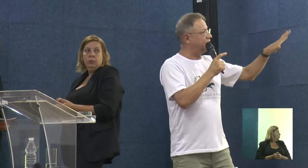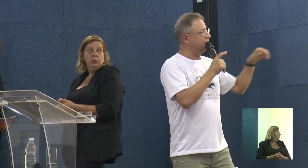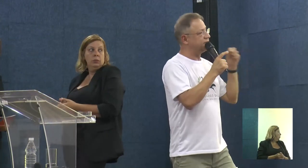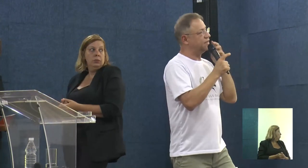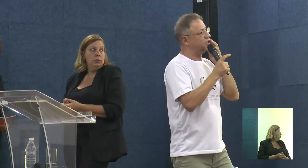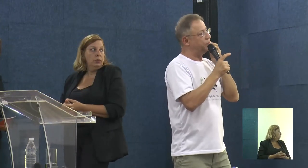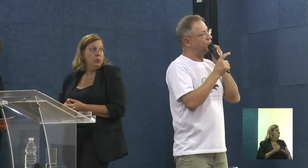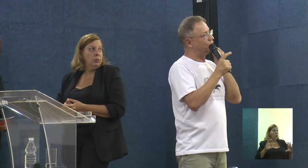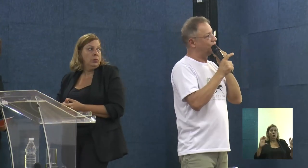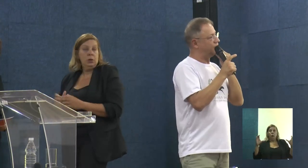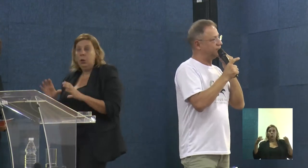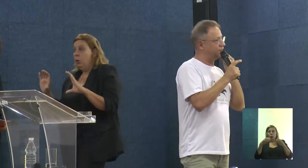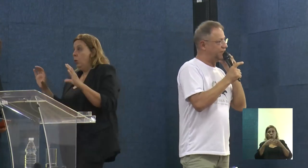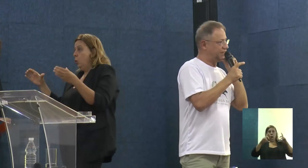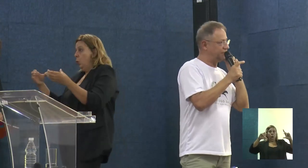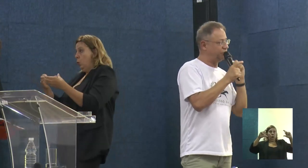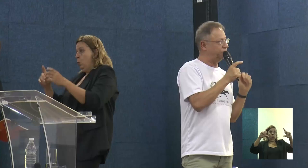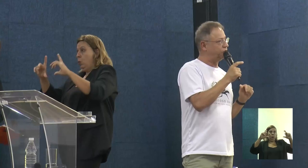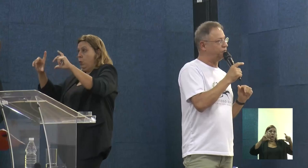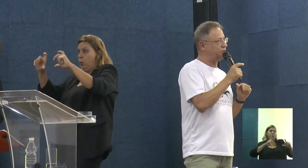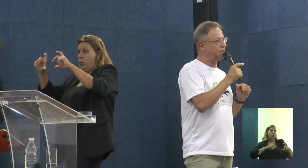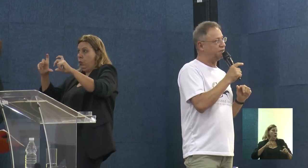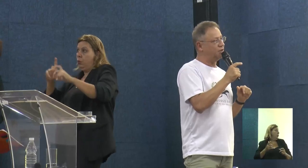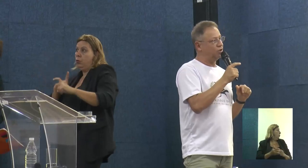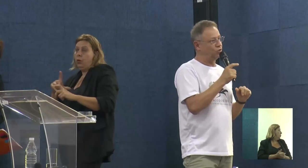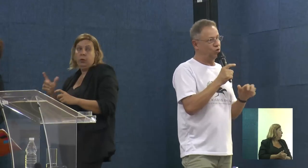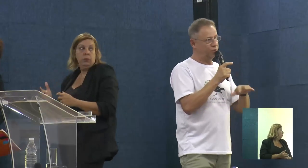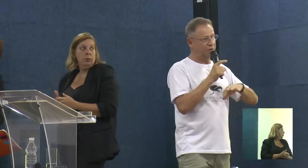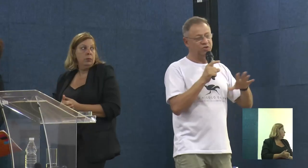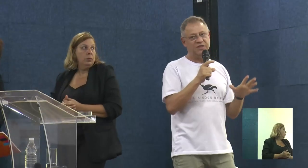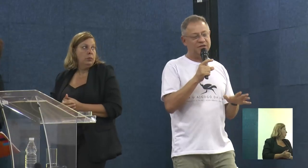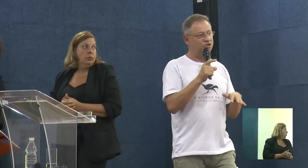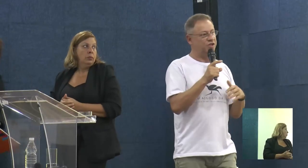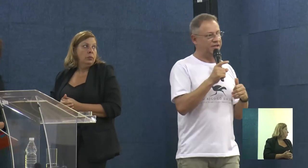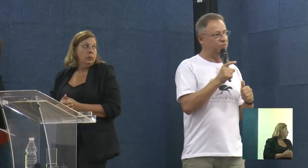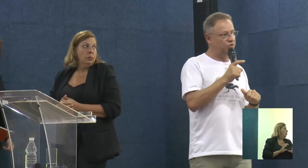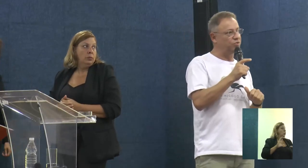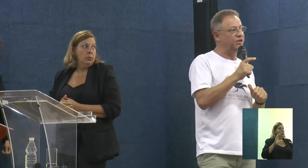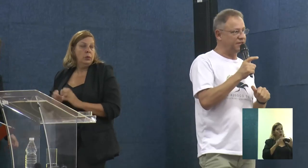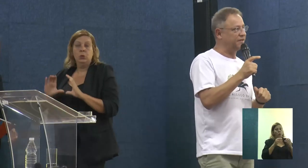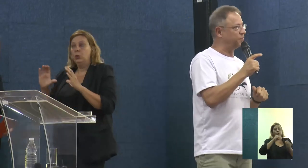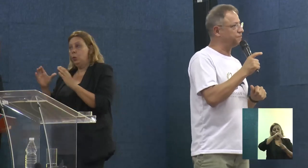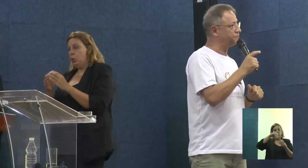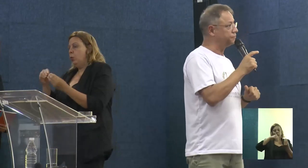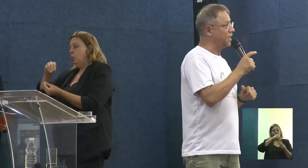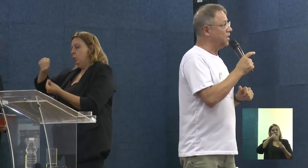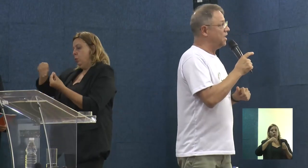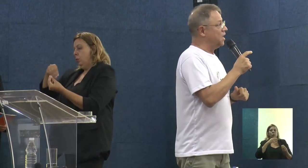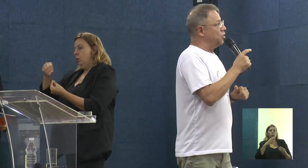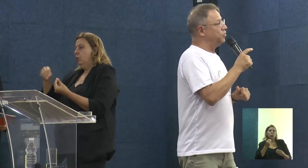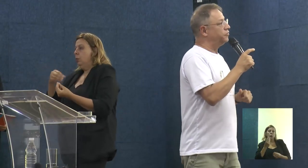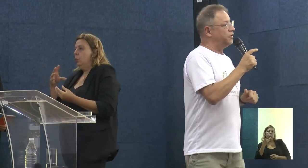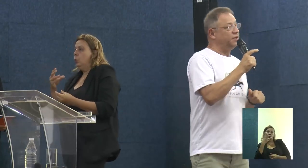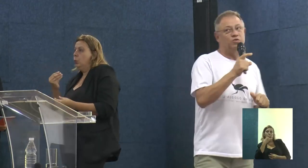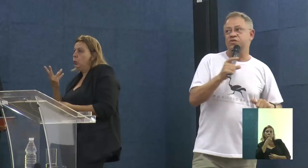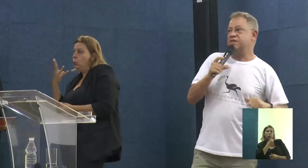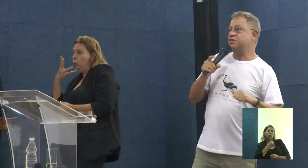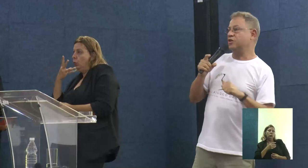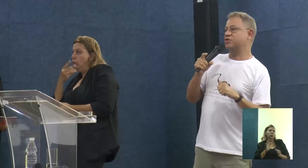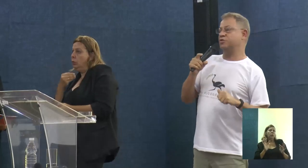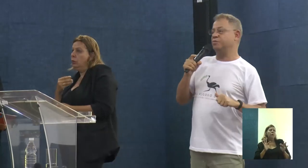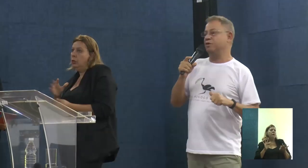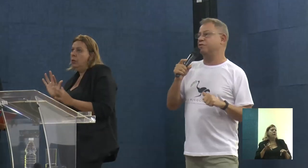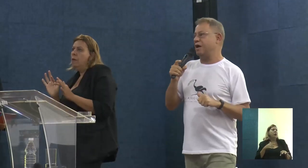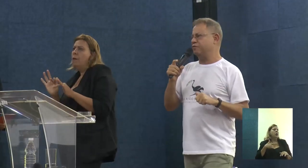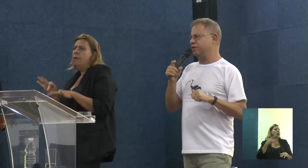Aqui, essa equipe toda que foi envolvida do grupo, ela é muito heterogênea, muito bonita. Por fim,